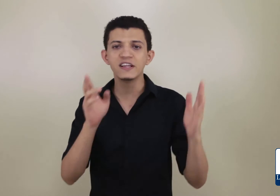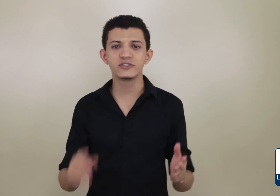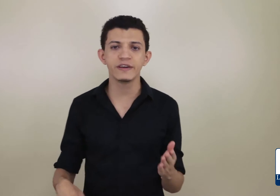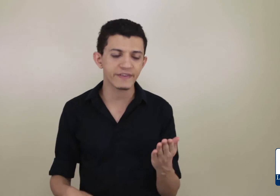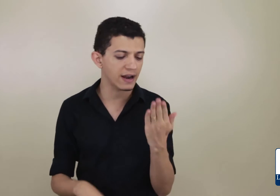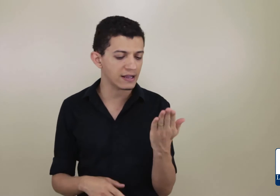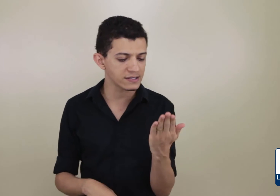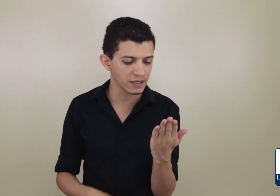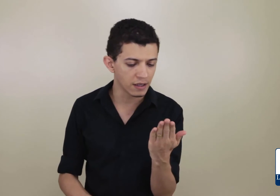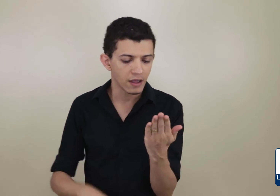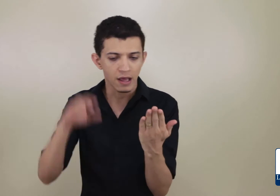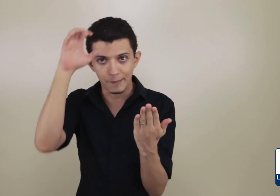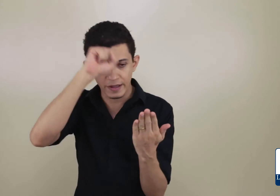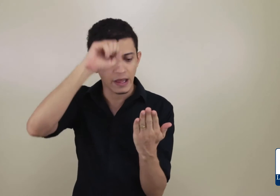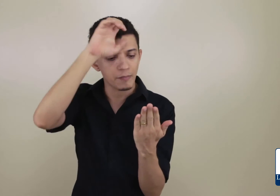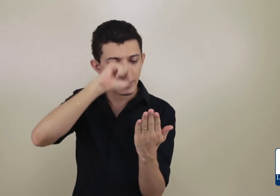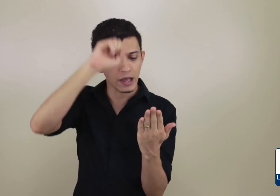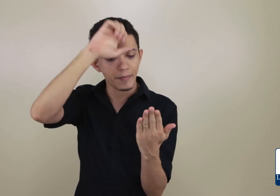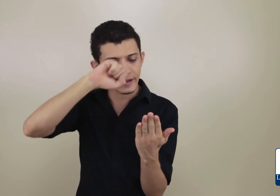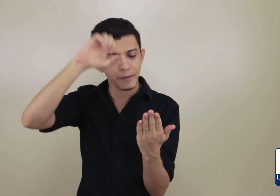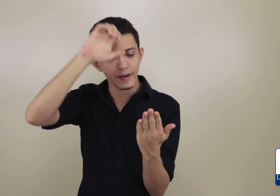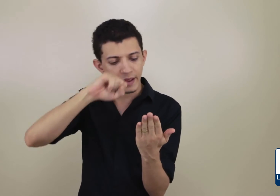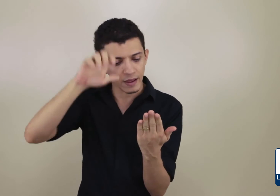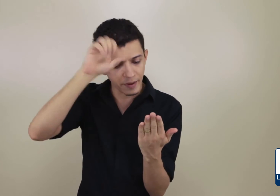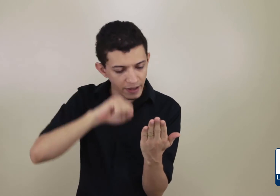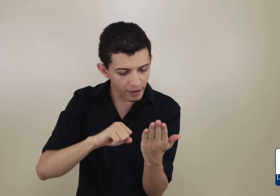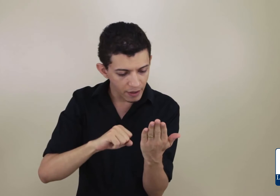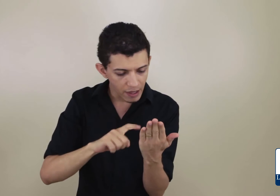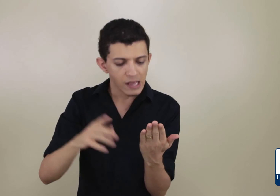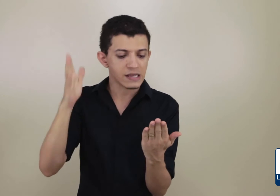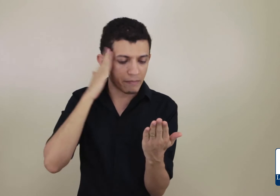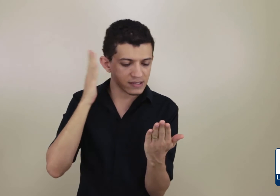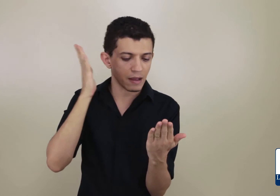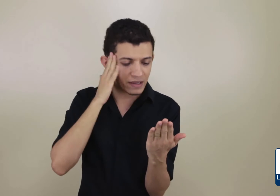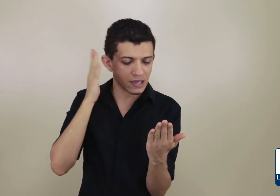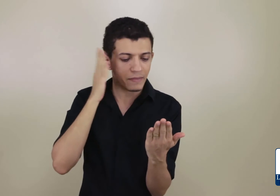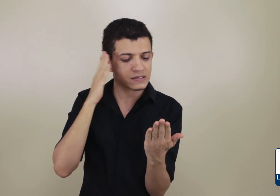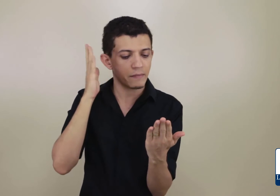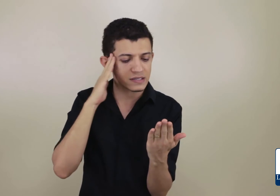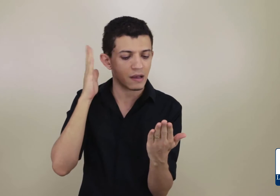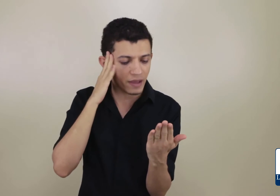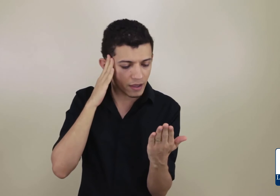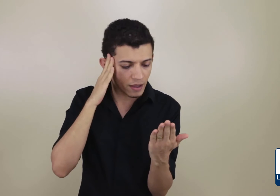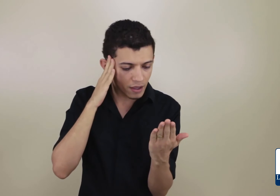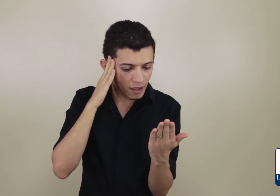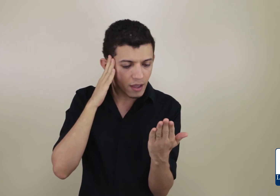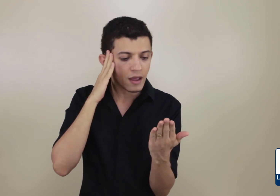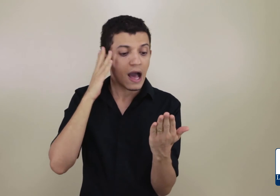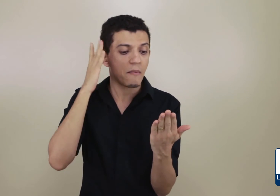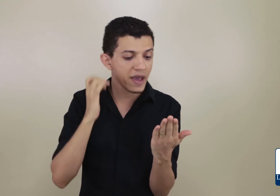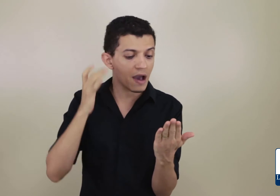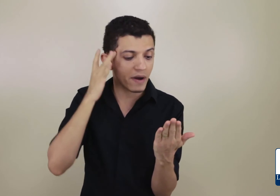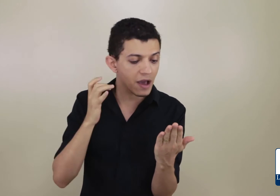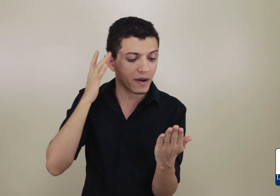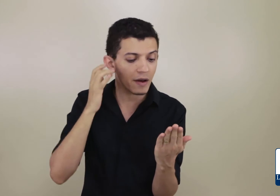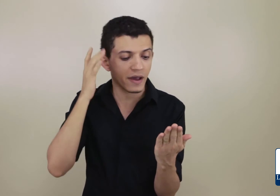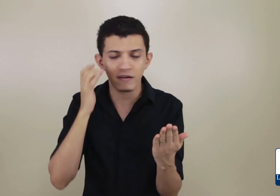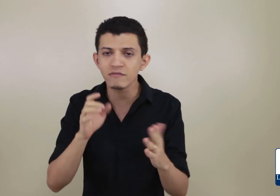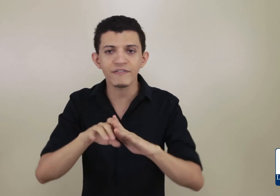listinha e ficar lá assim. Aprender, aprender, aprender, aprender, aprender. Saber, saber, saber, saber, saber. Amanhã, amanhã, amanhã, amanhã. Não estou